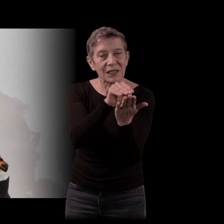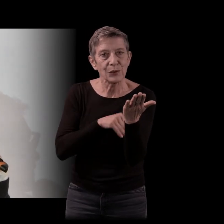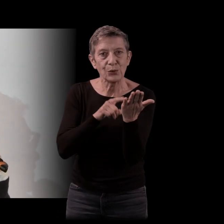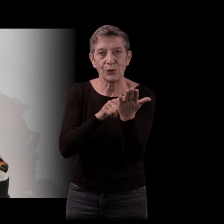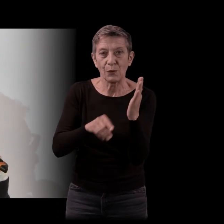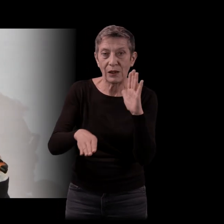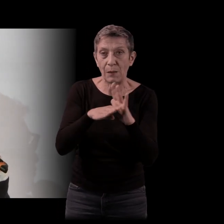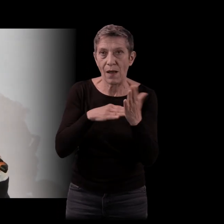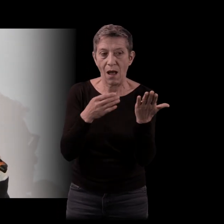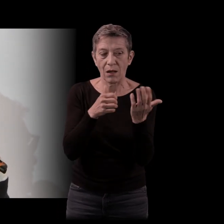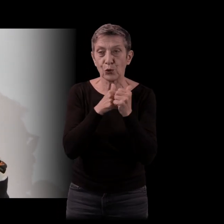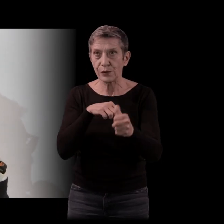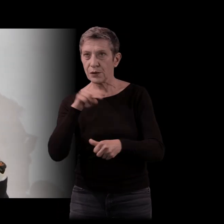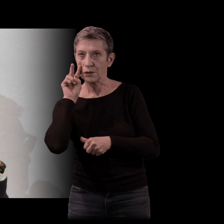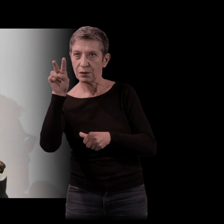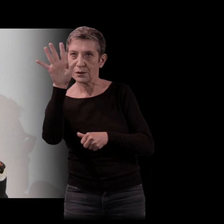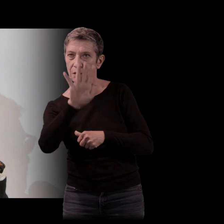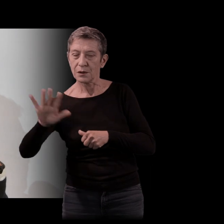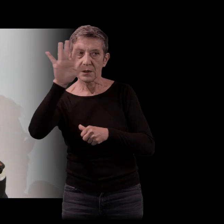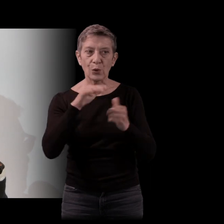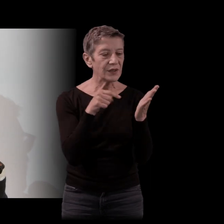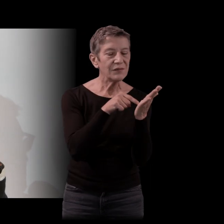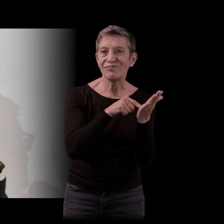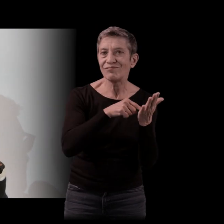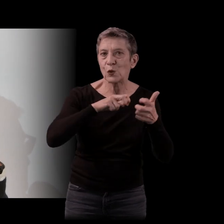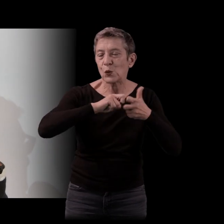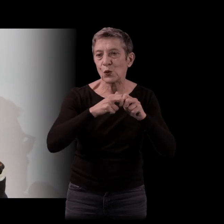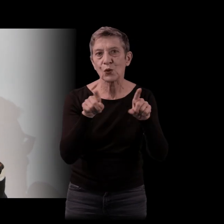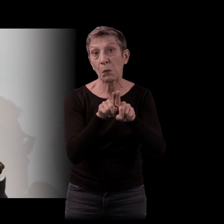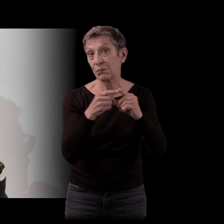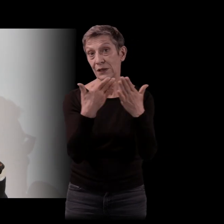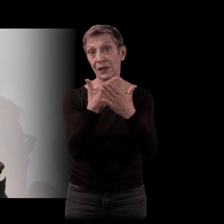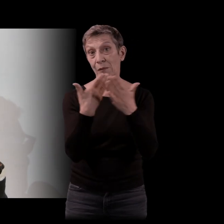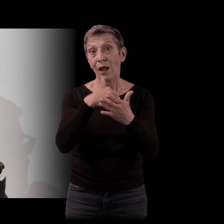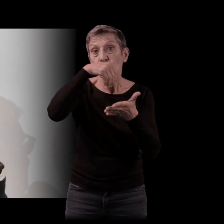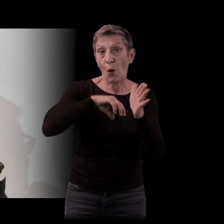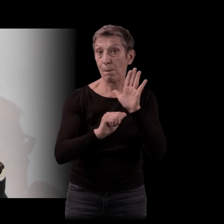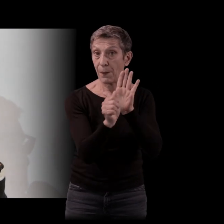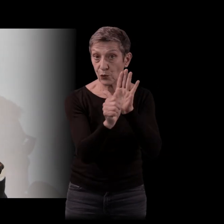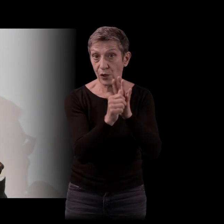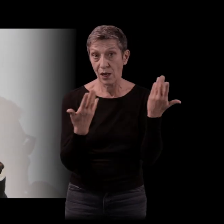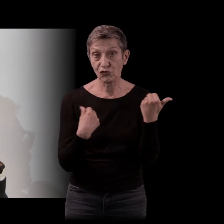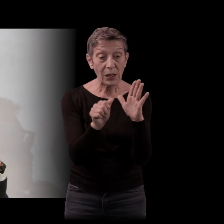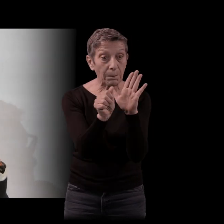et puis aussi qui est construite comme le cinéma,'est-à-dire que ça part des personnages, et les personnages se mettent à exister dans des situations.